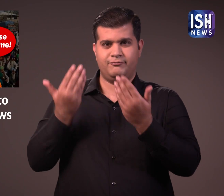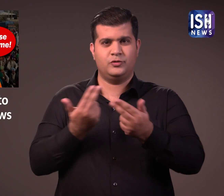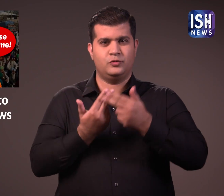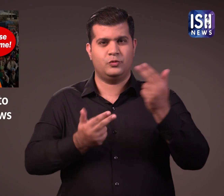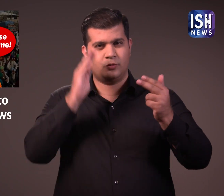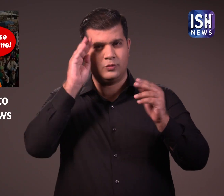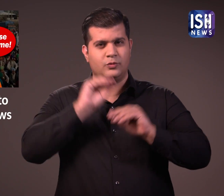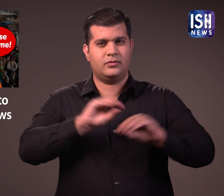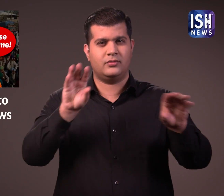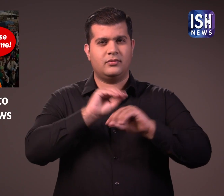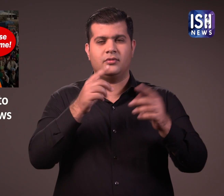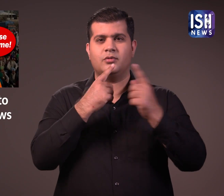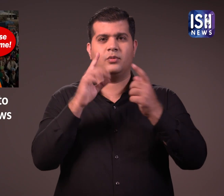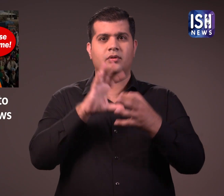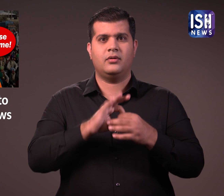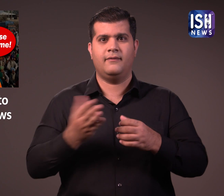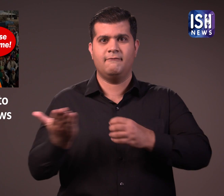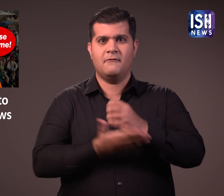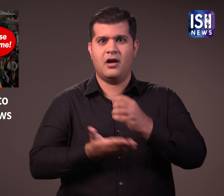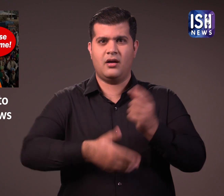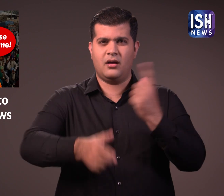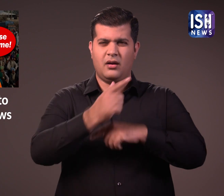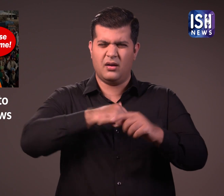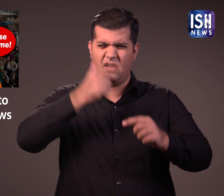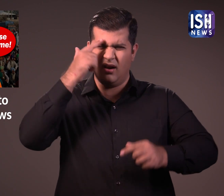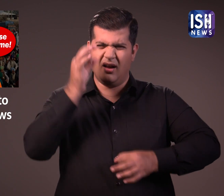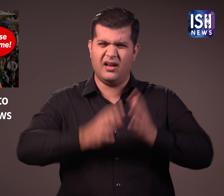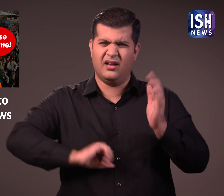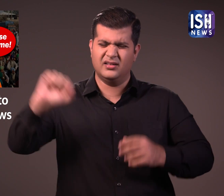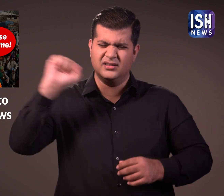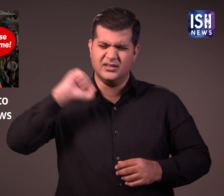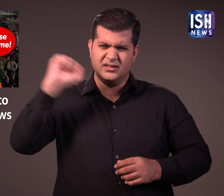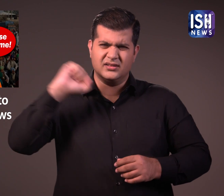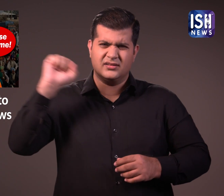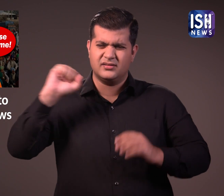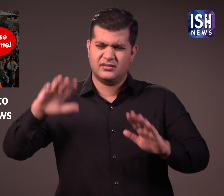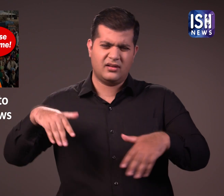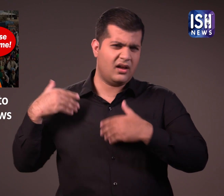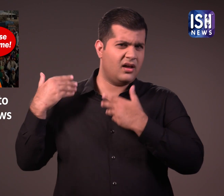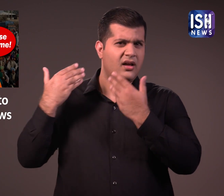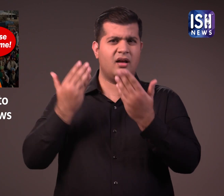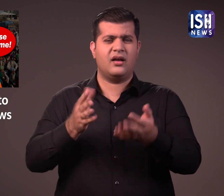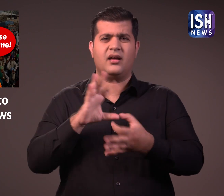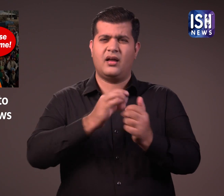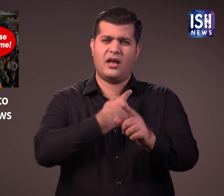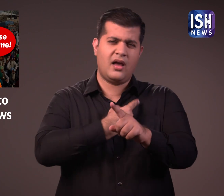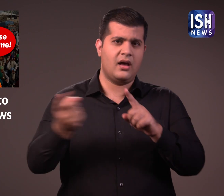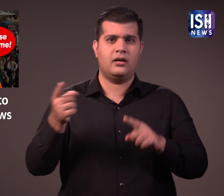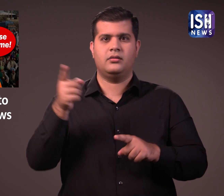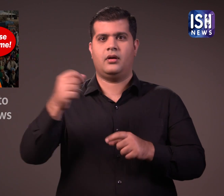आप सभी जानते ही है कि किसान फाजबा सरकार के तीन क्रिशी कानूनों का विरोध करने के लिए चर्चा में रहे है